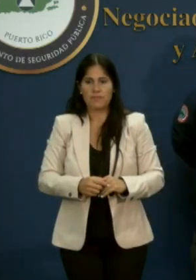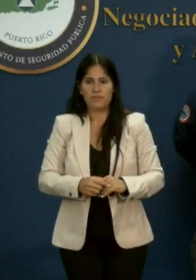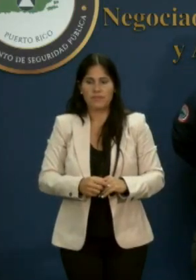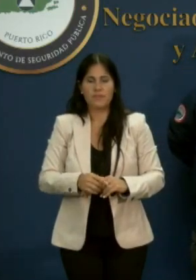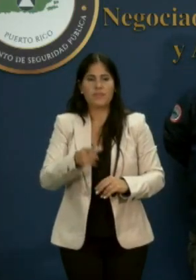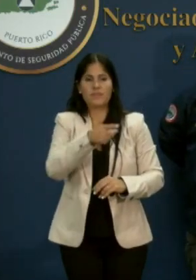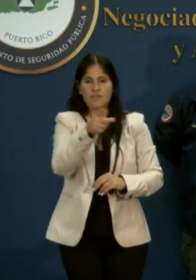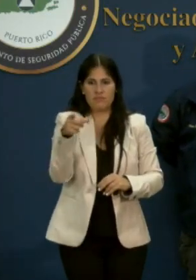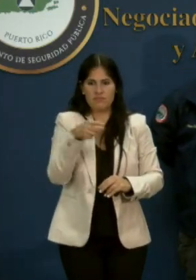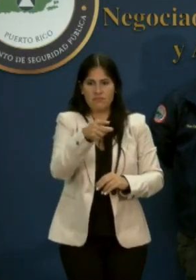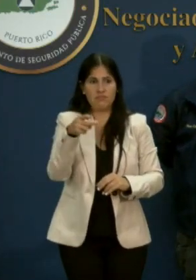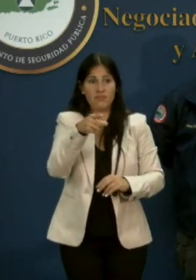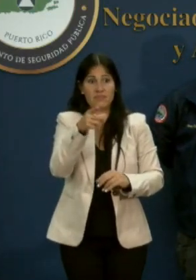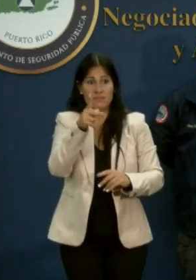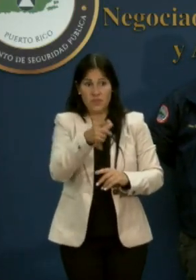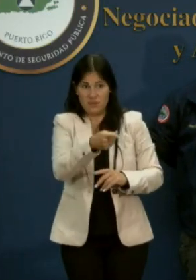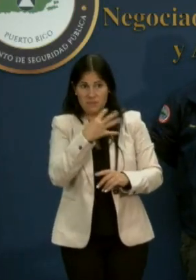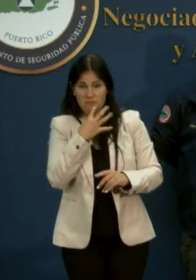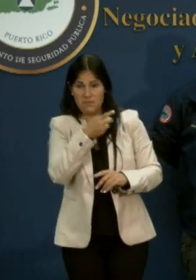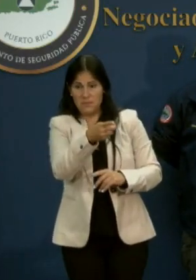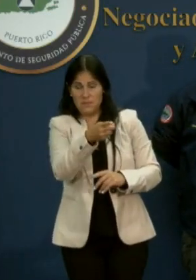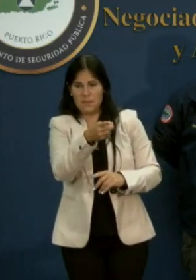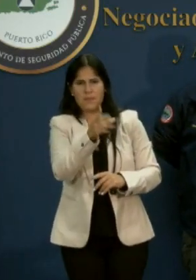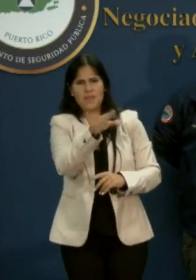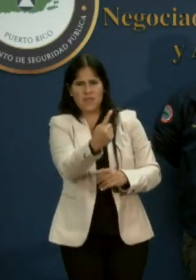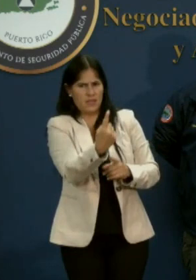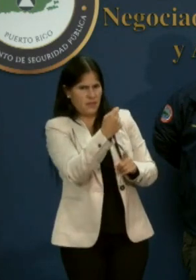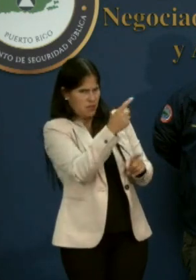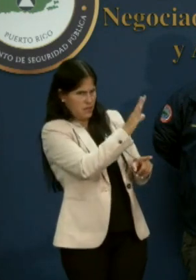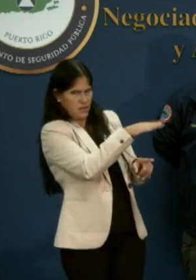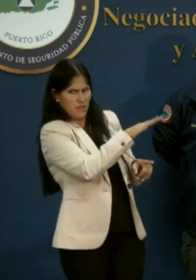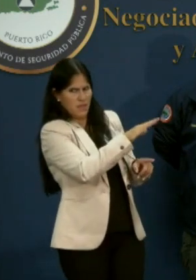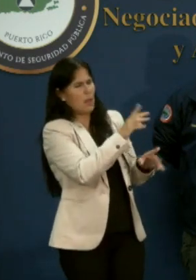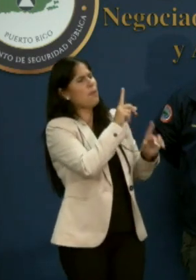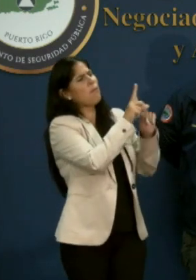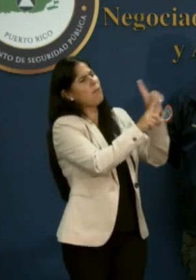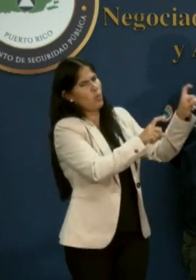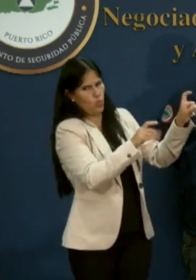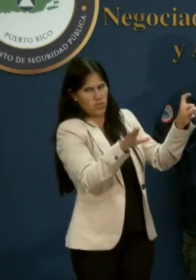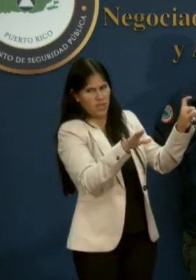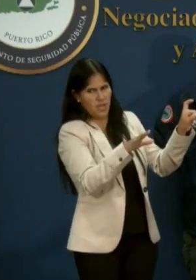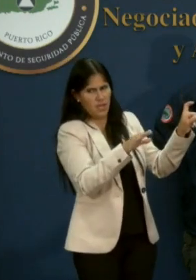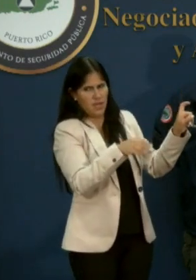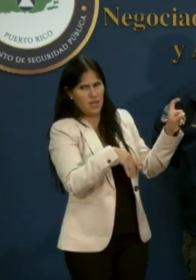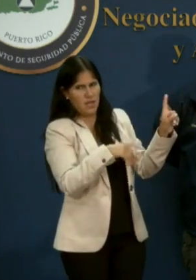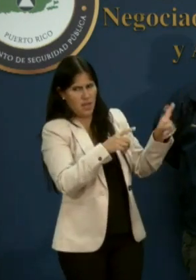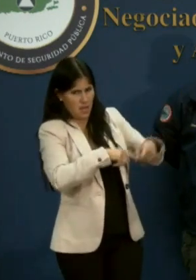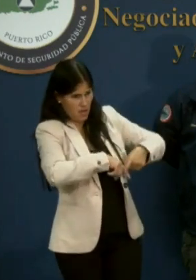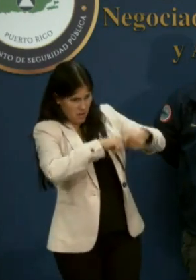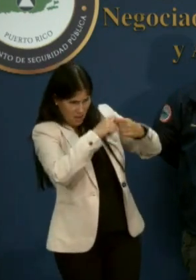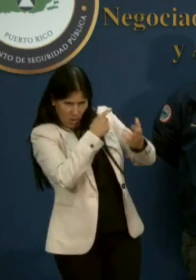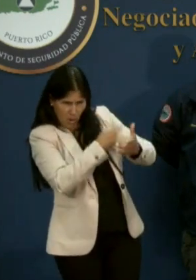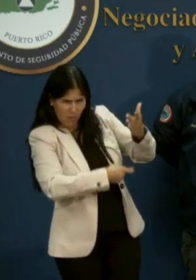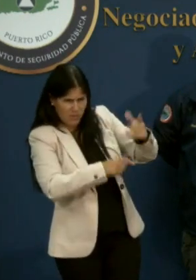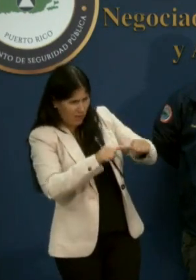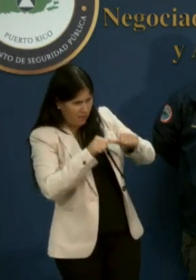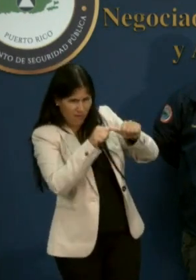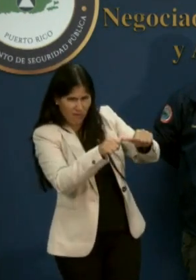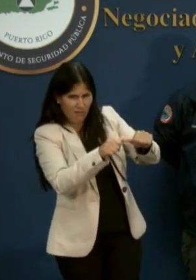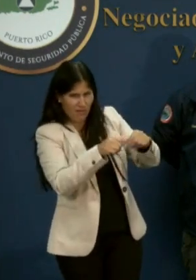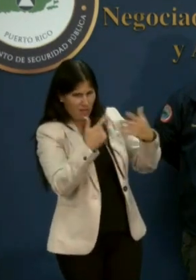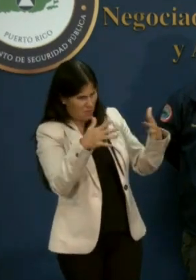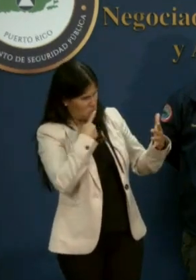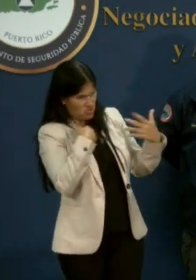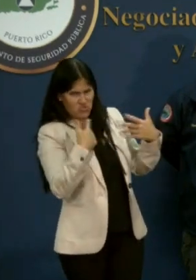saludos. Aquí estamos. Gobernador, la orden de congelación de precios del DACO sigue vigente, lo acaba de mencionar, pero entonces